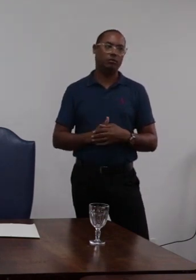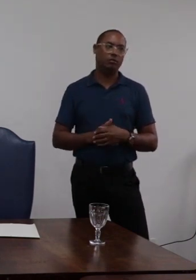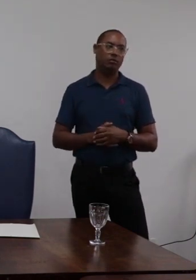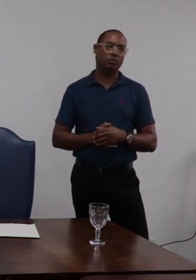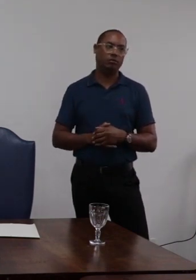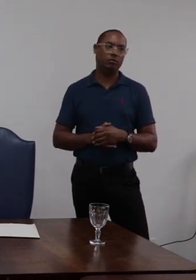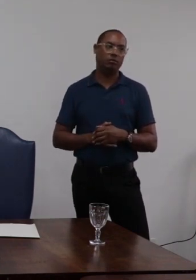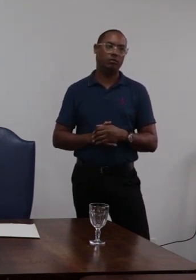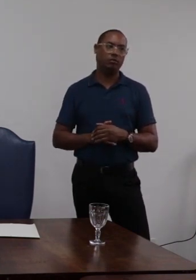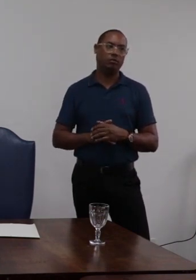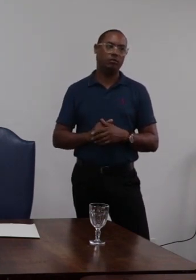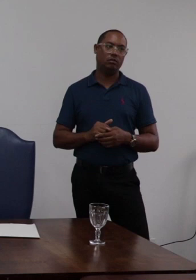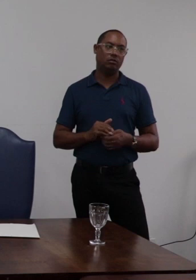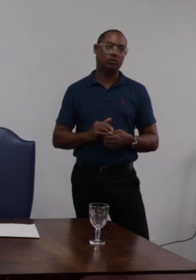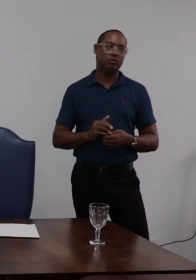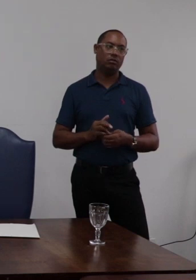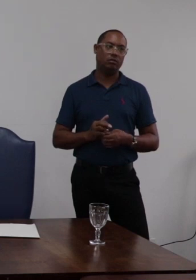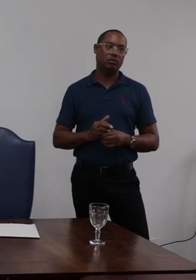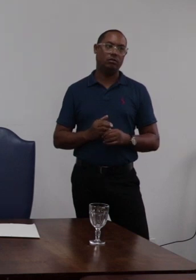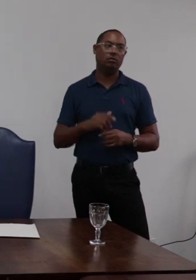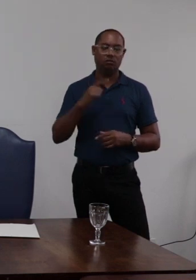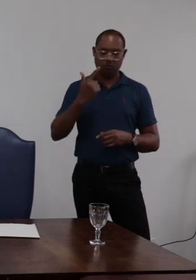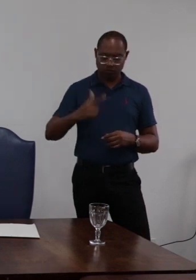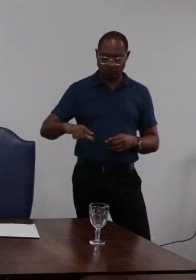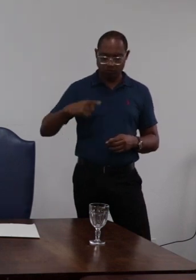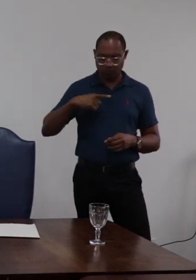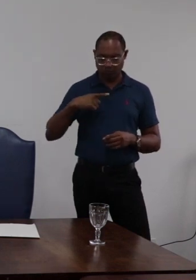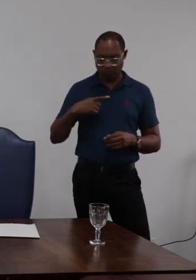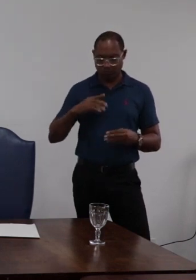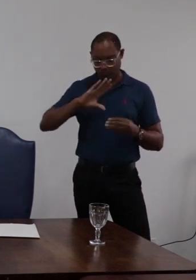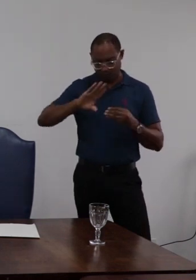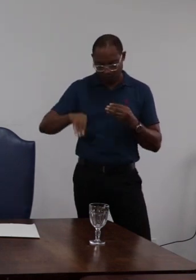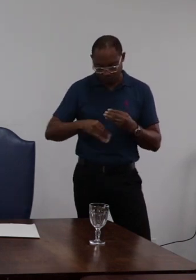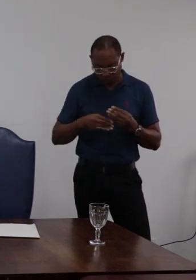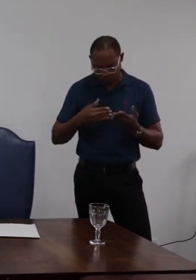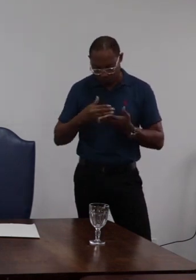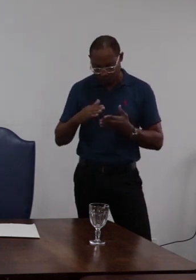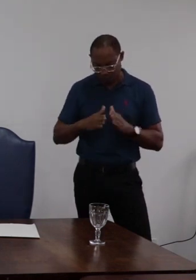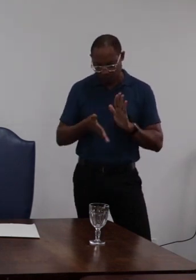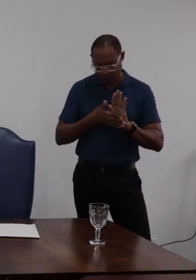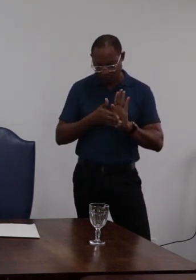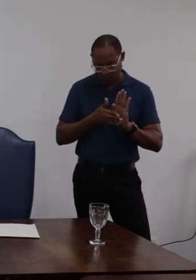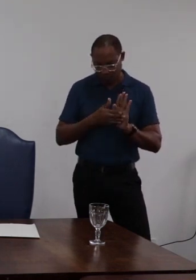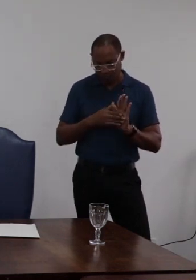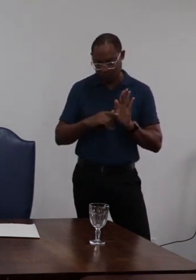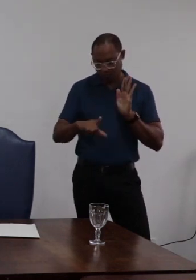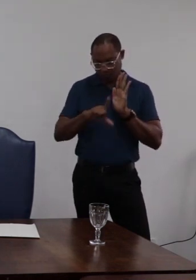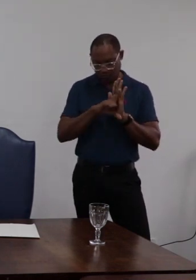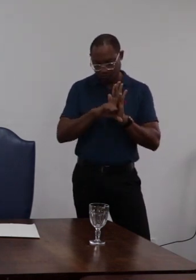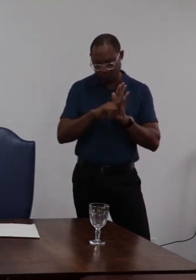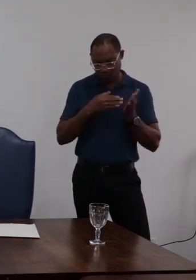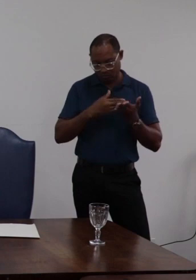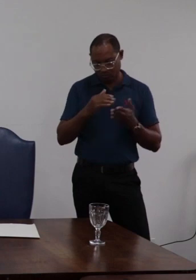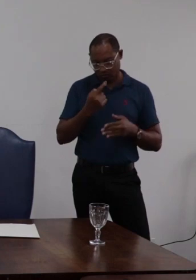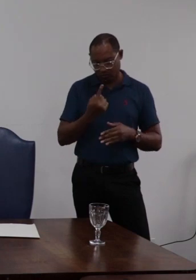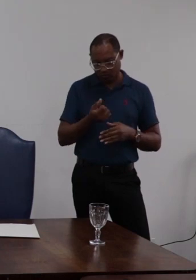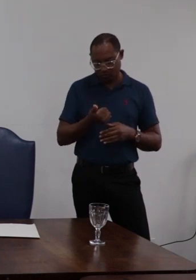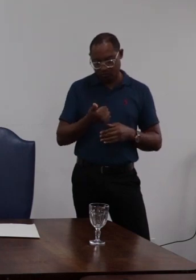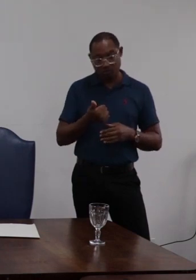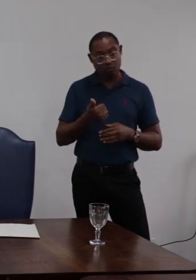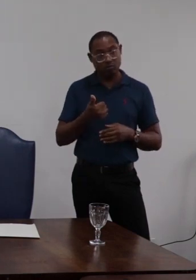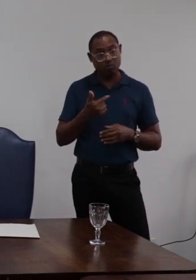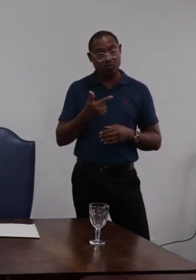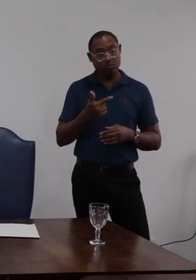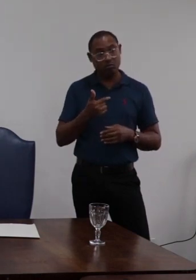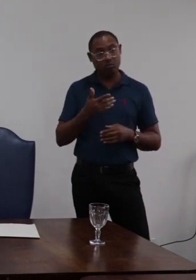bom mais uma vez eu retorno ao que está na legislação na nossa 812 barro 90